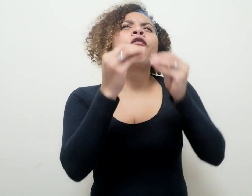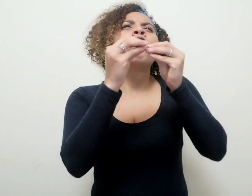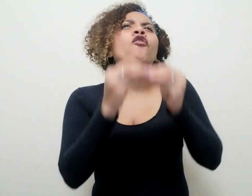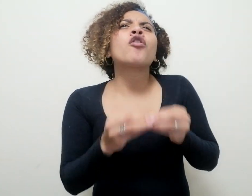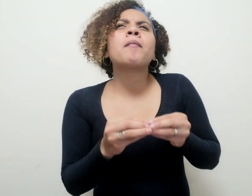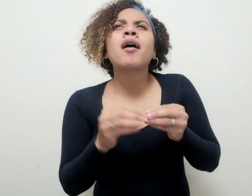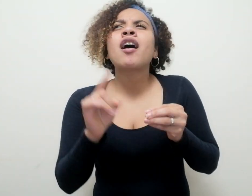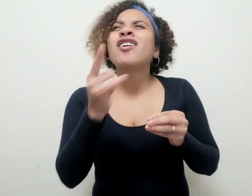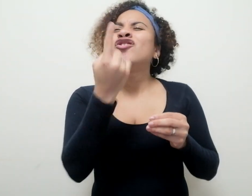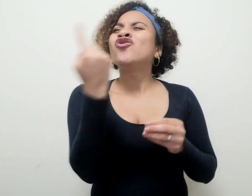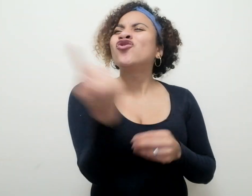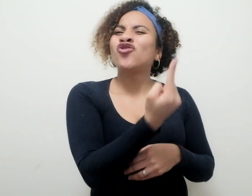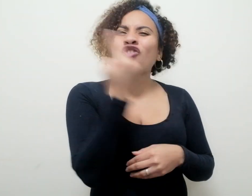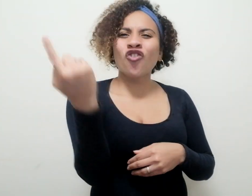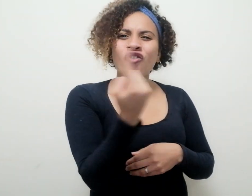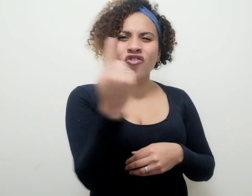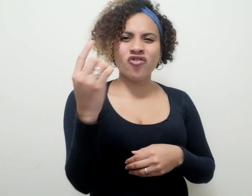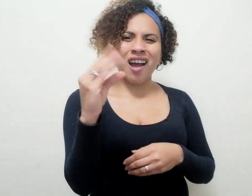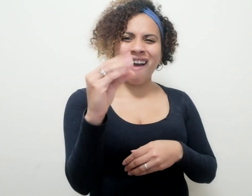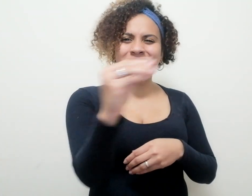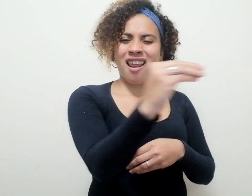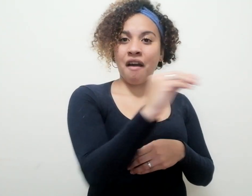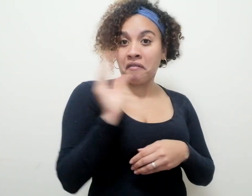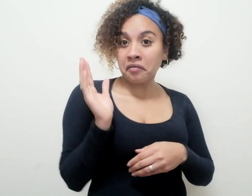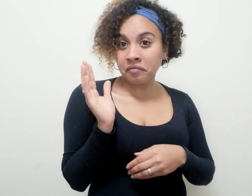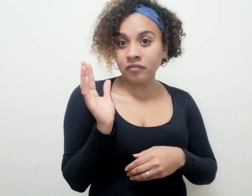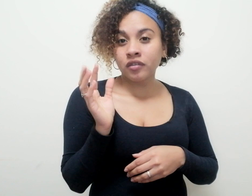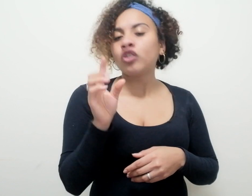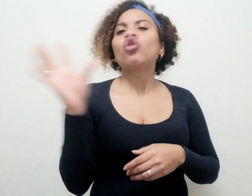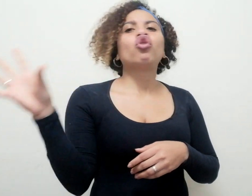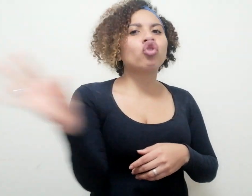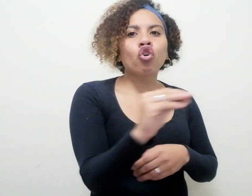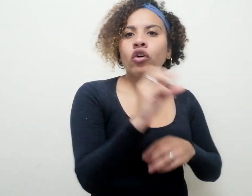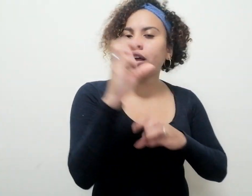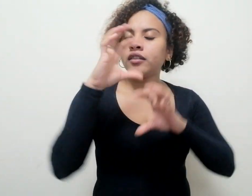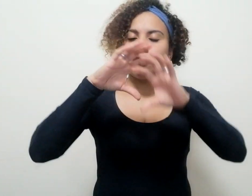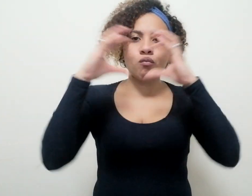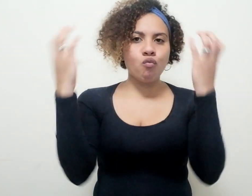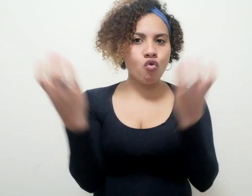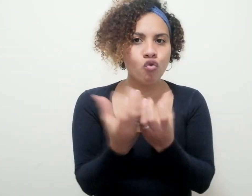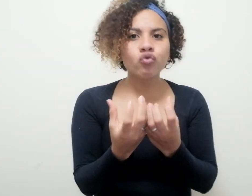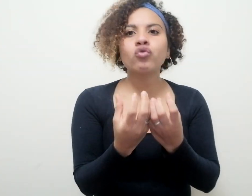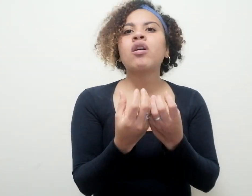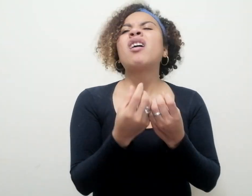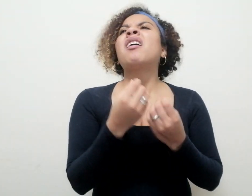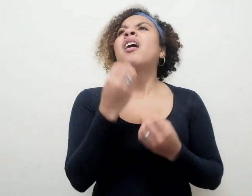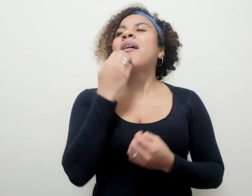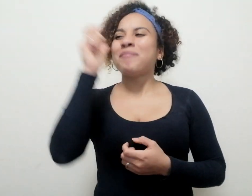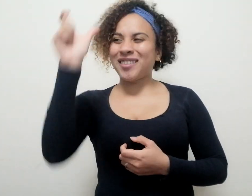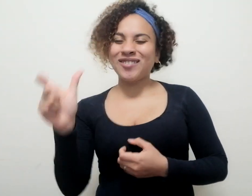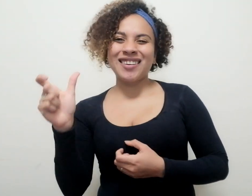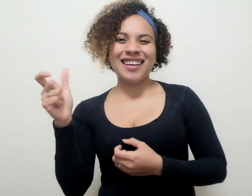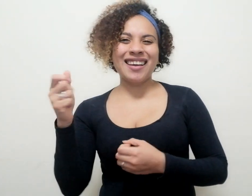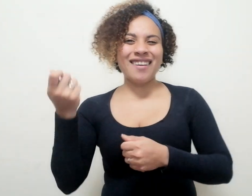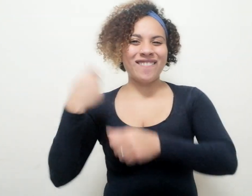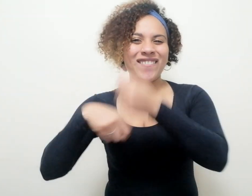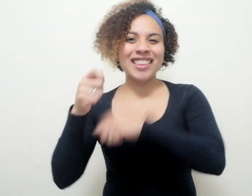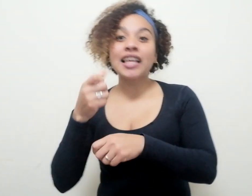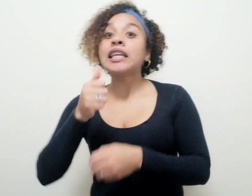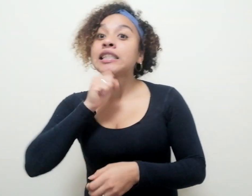los solitarios le hablaban en todas partes del mundo, a un barman que le sirve una cerveza en